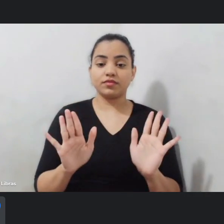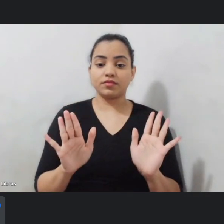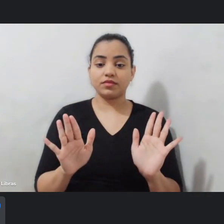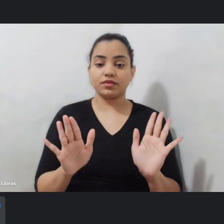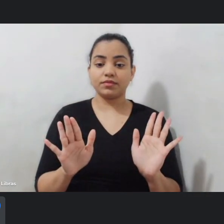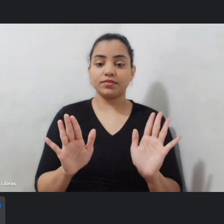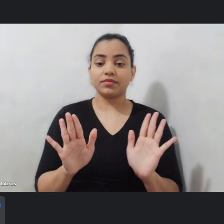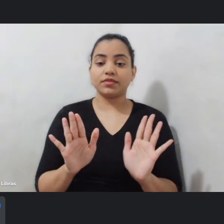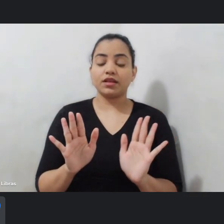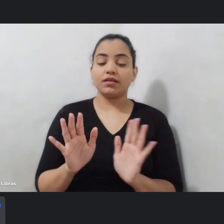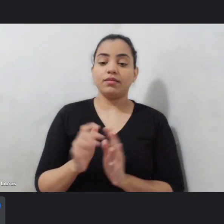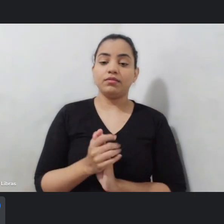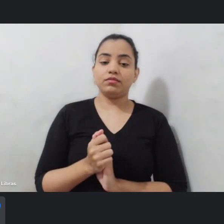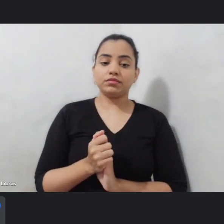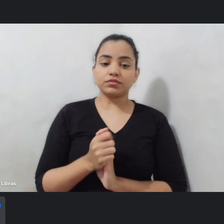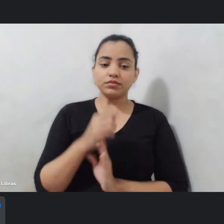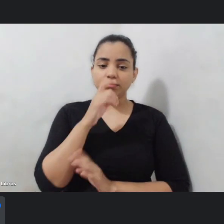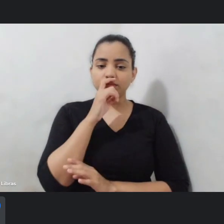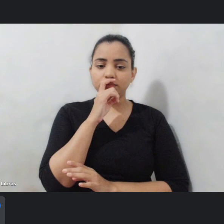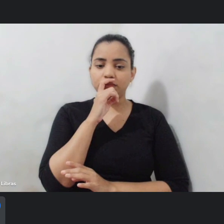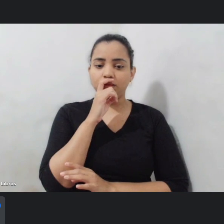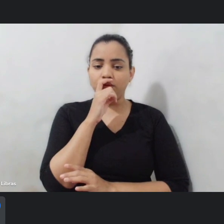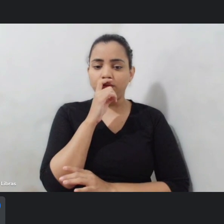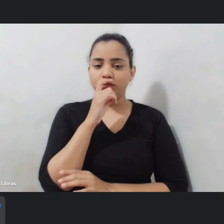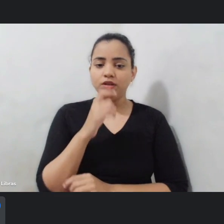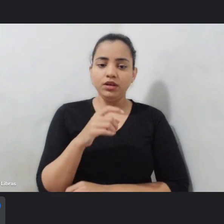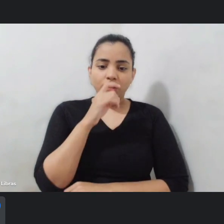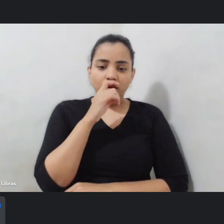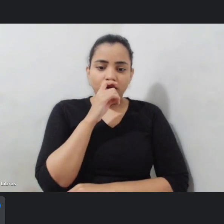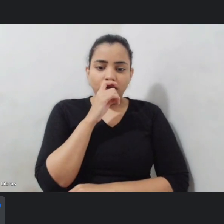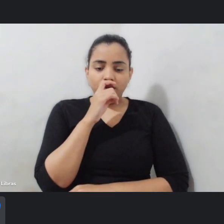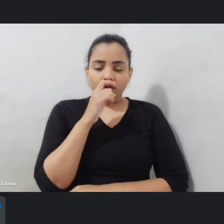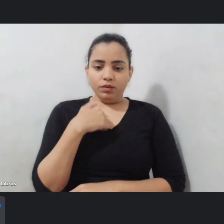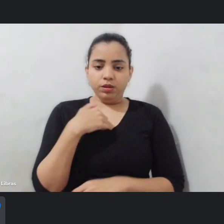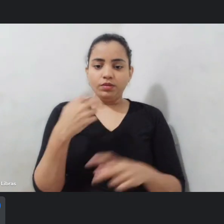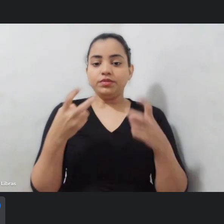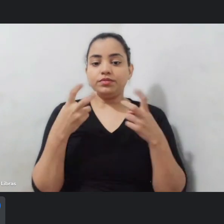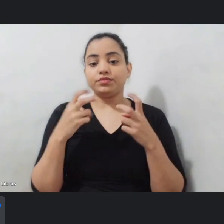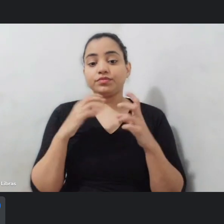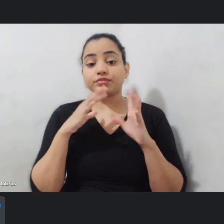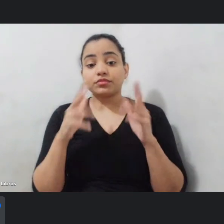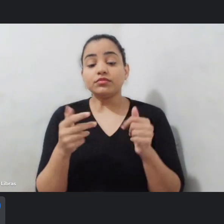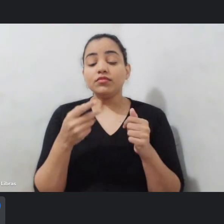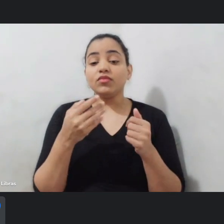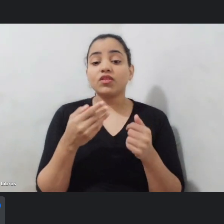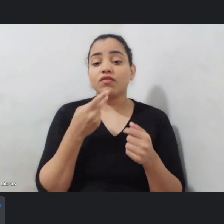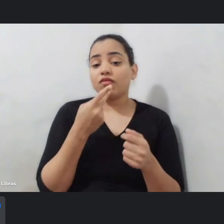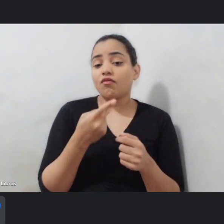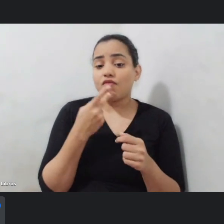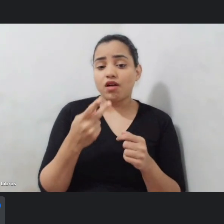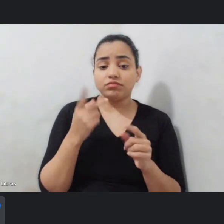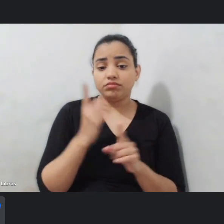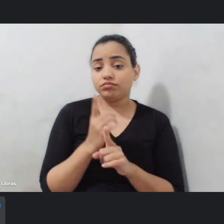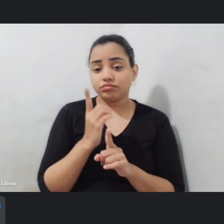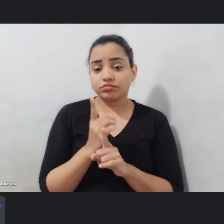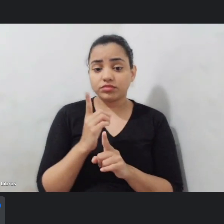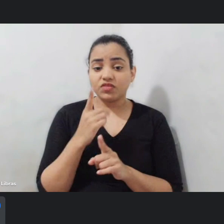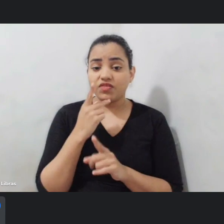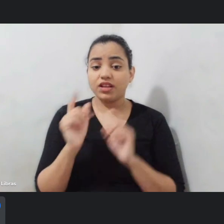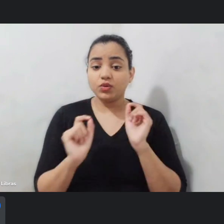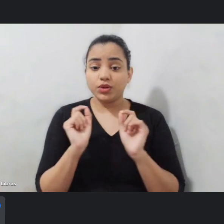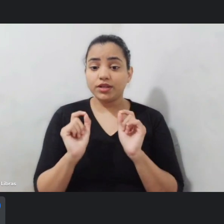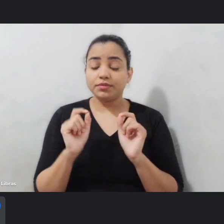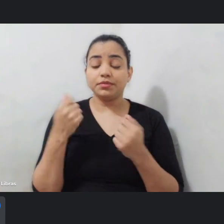que eu vejo que em todas as falas dos encontros está se falando em fortalecer o TCP ou a Ribeira